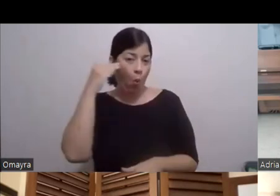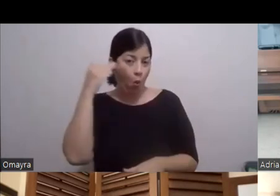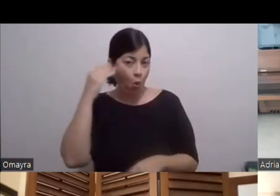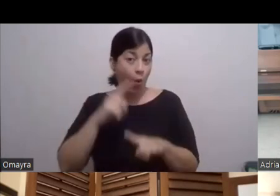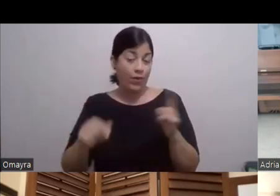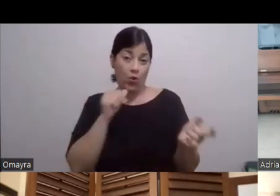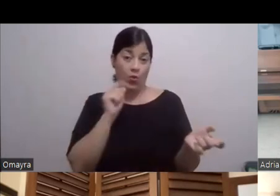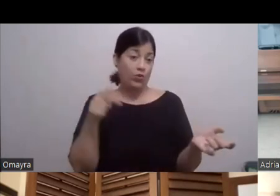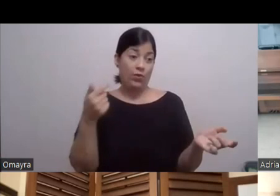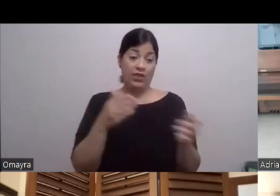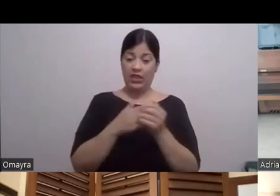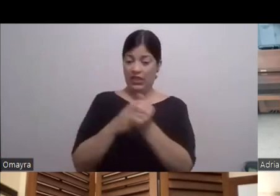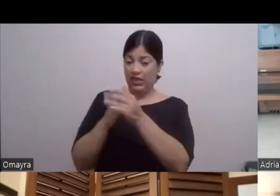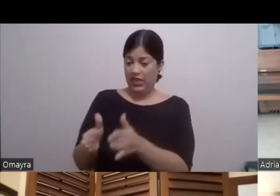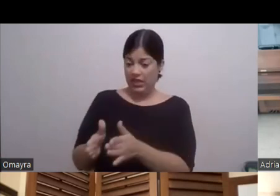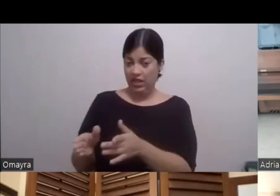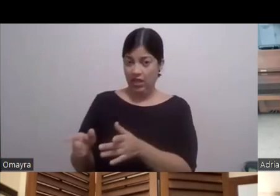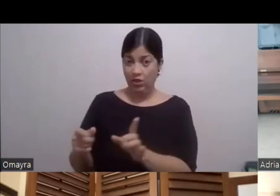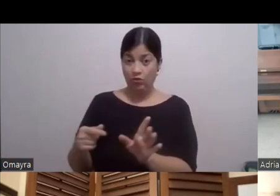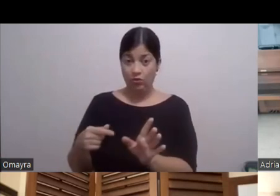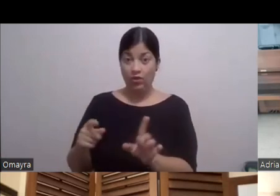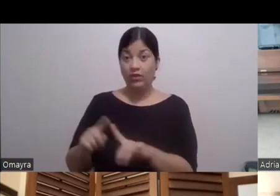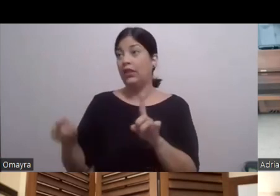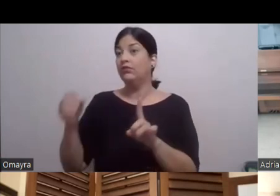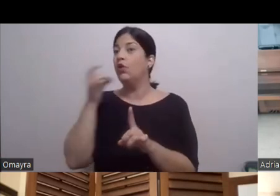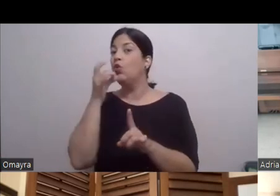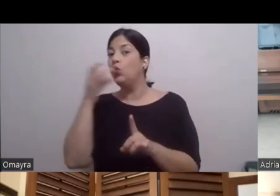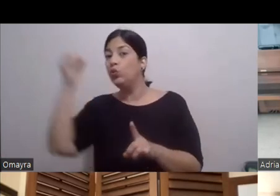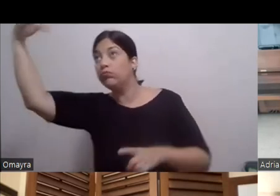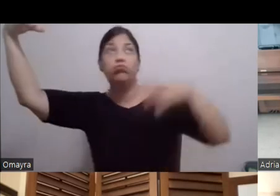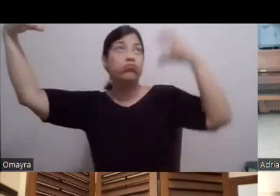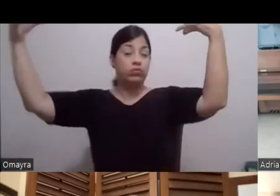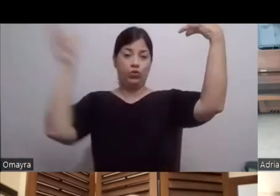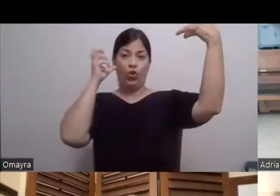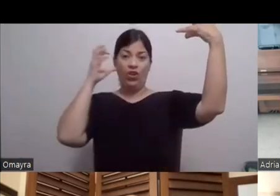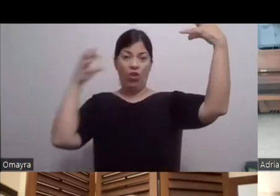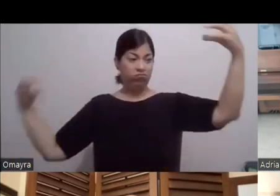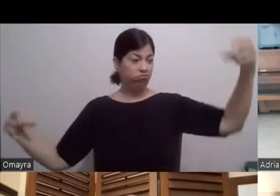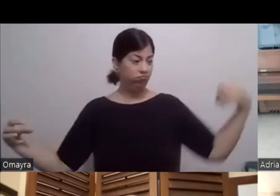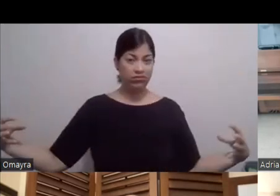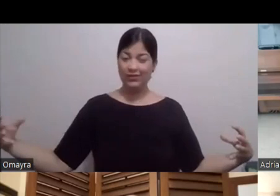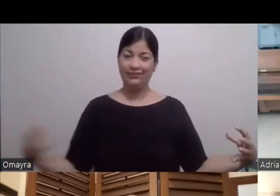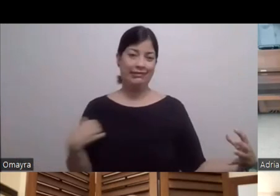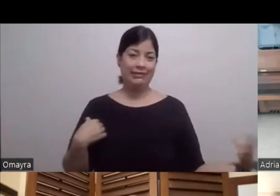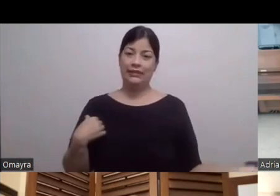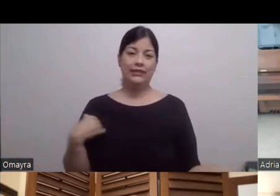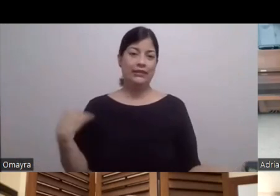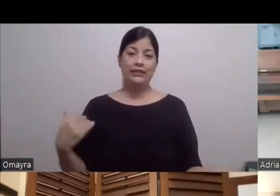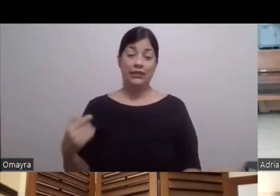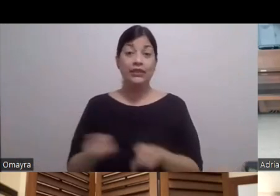atrevería A dirigir actores Pero luces Sonido Eso ya Yo dije Y además Que tengo a hermano Tú que